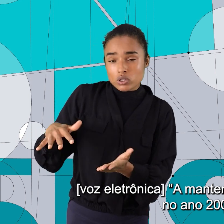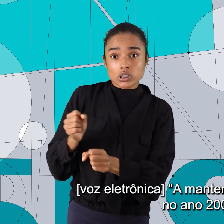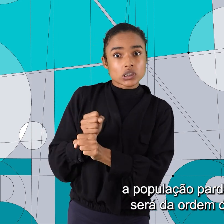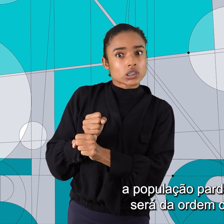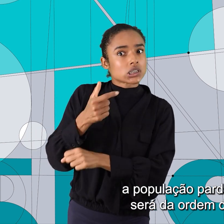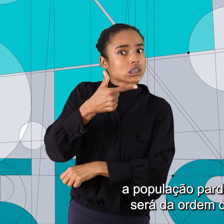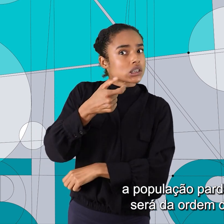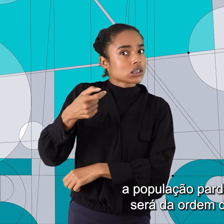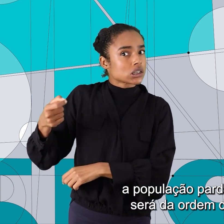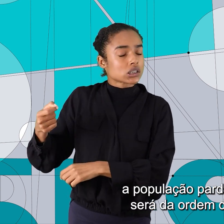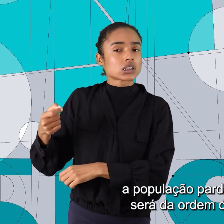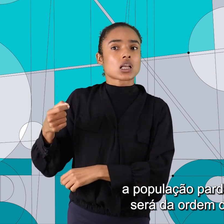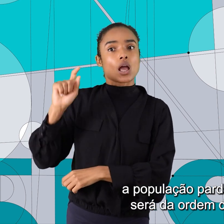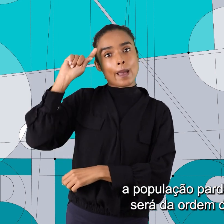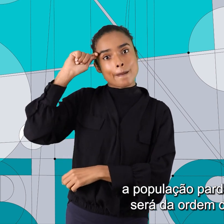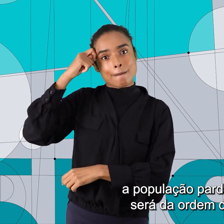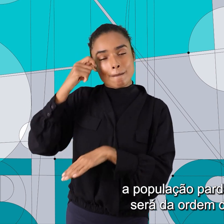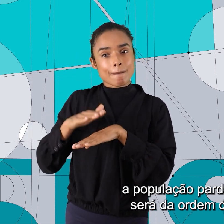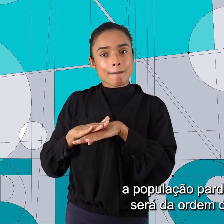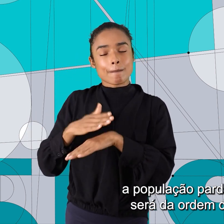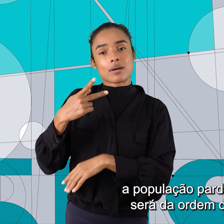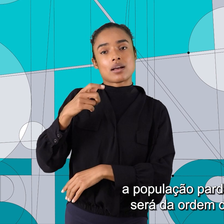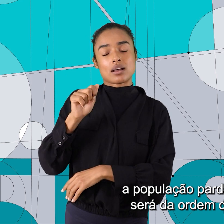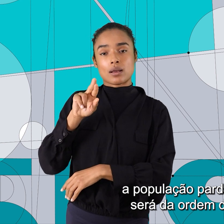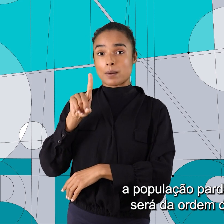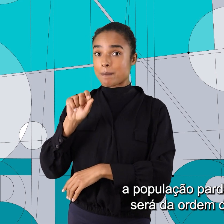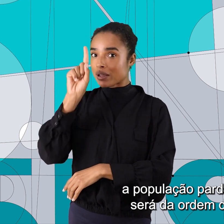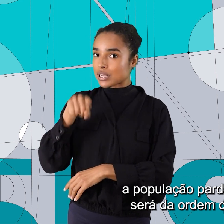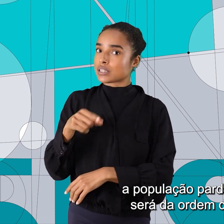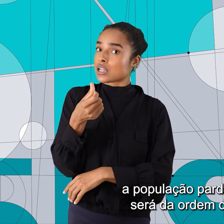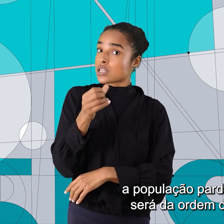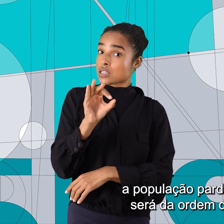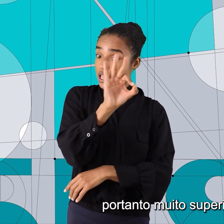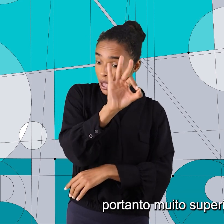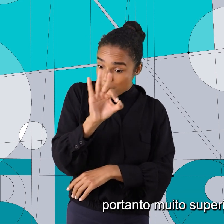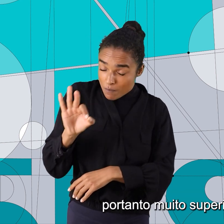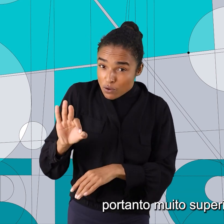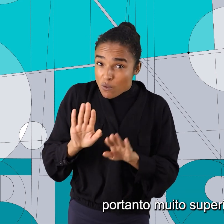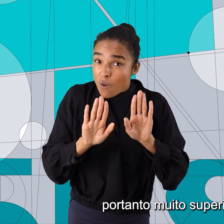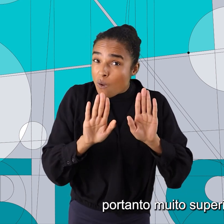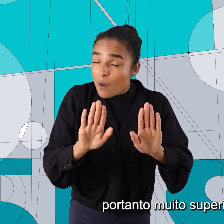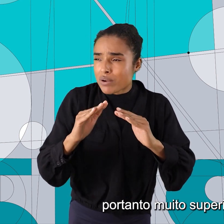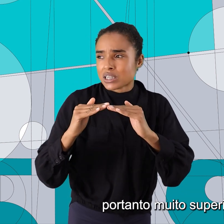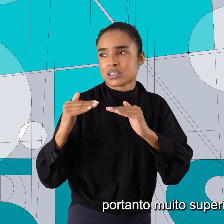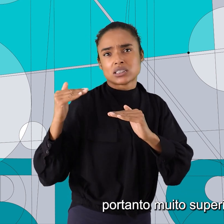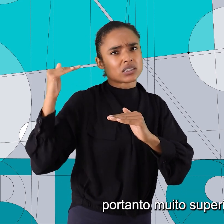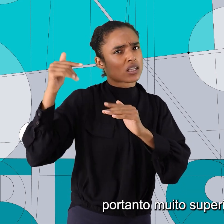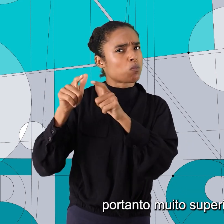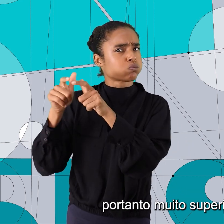tendência, no ano 2000, a população parda e preta será da ordem de 60%, portanto, muito